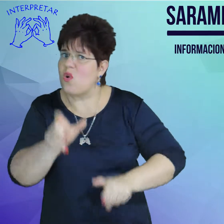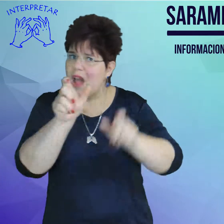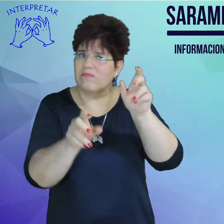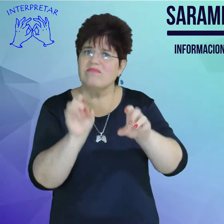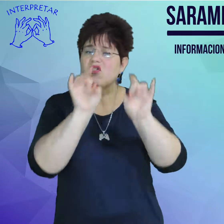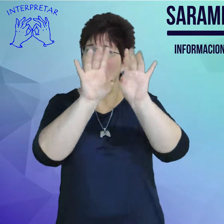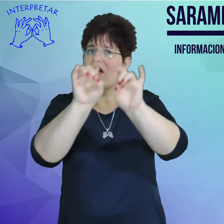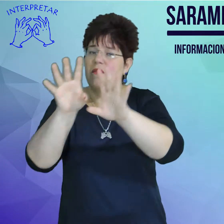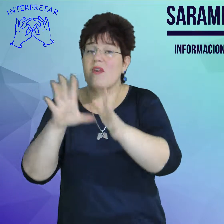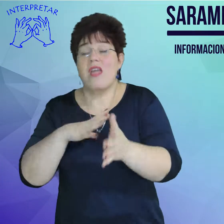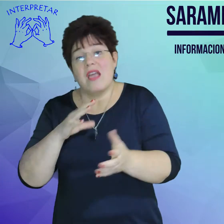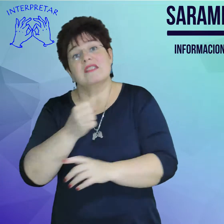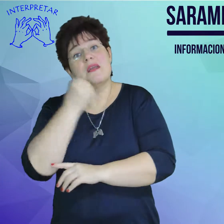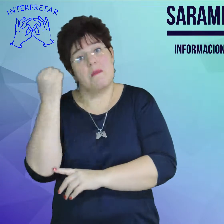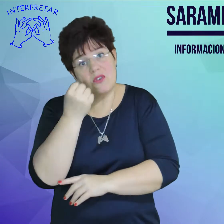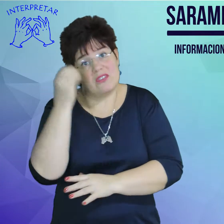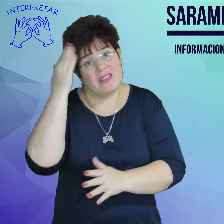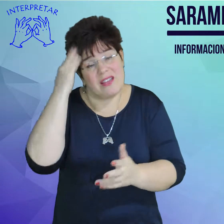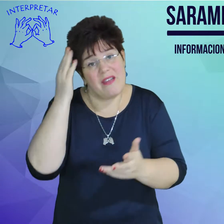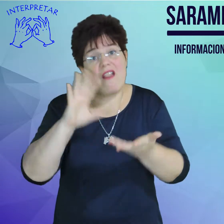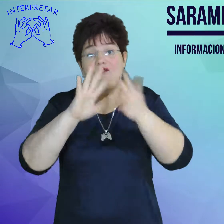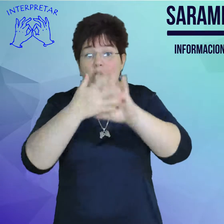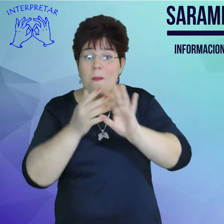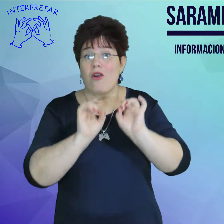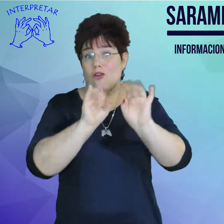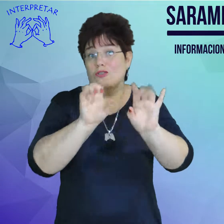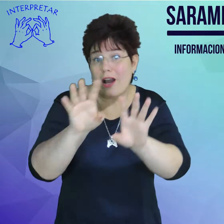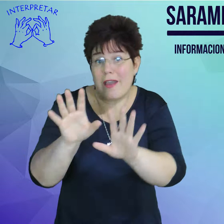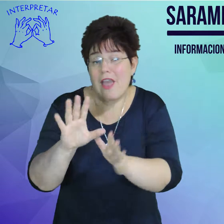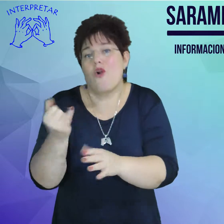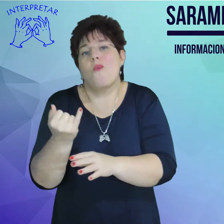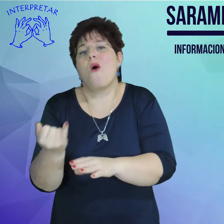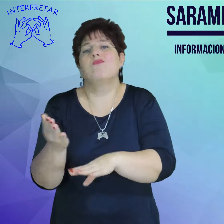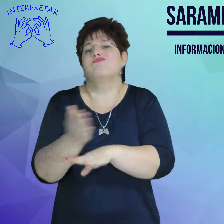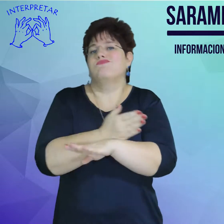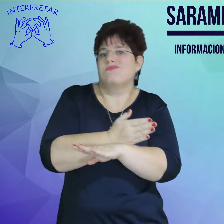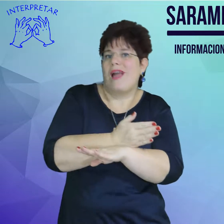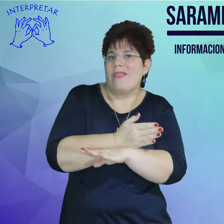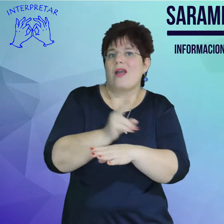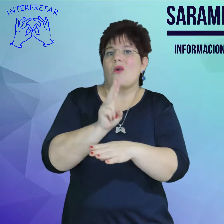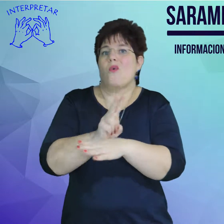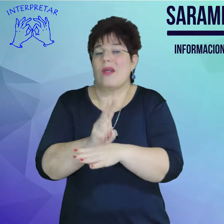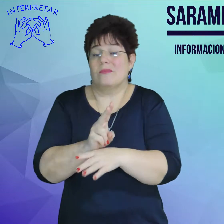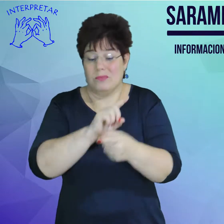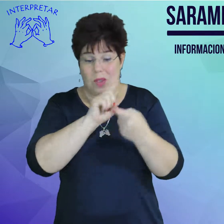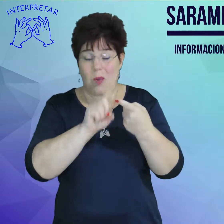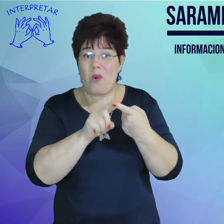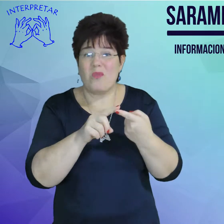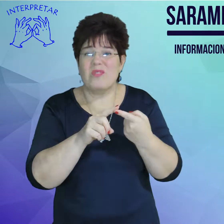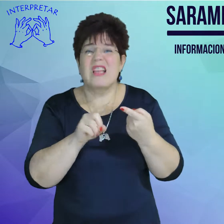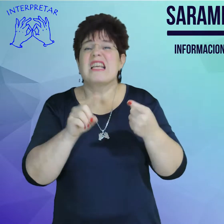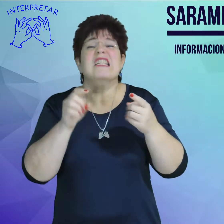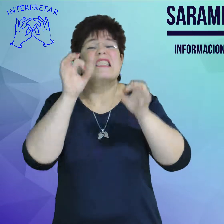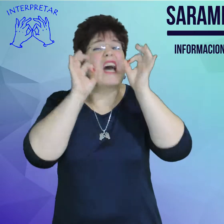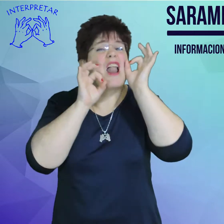contagia, cómo prevenirlo. Bueno, vamos a hablar qué es el sarampión, cómo podemos